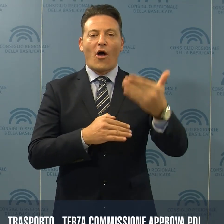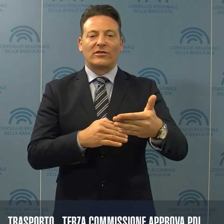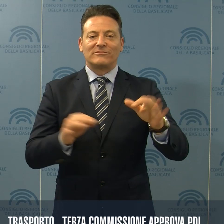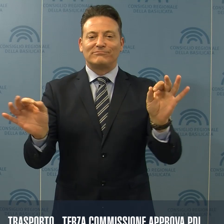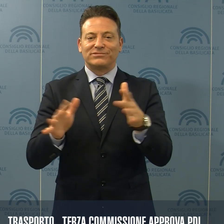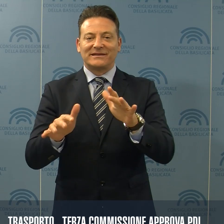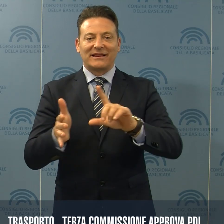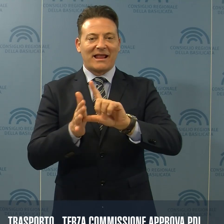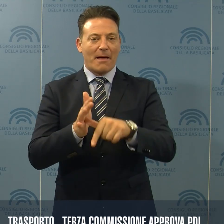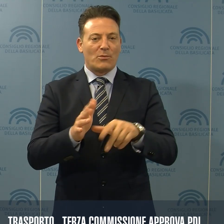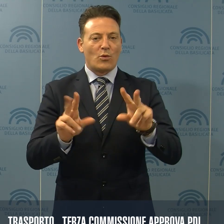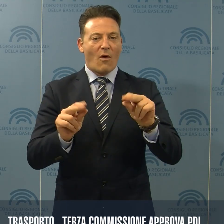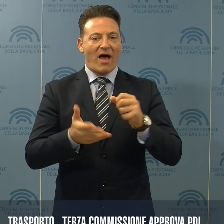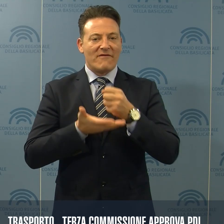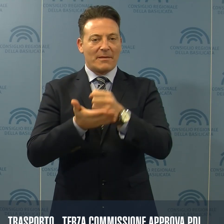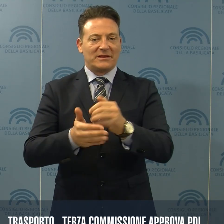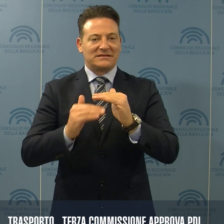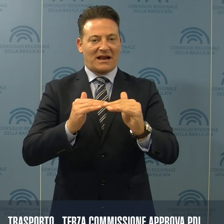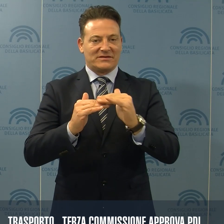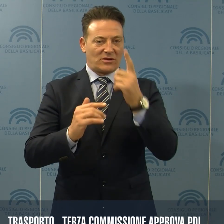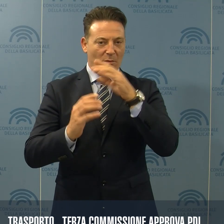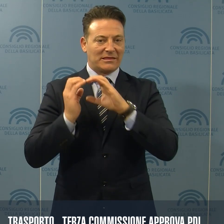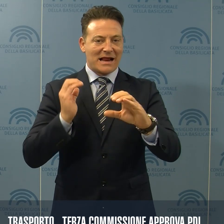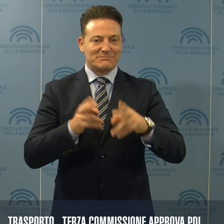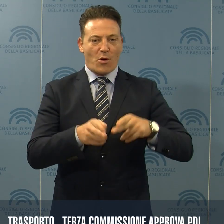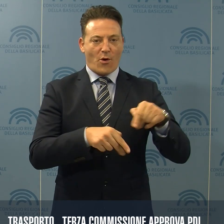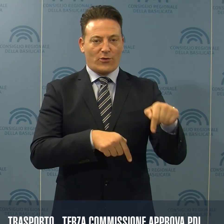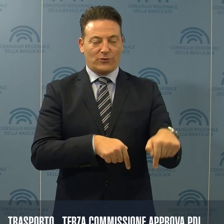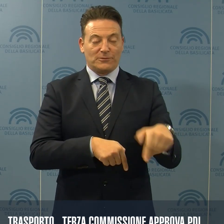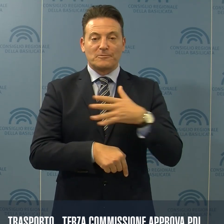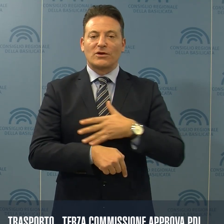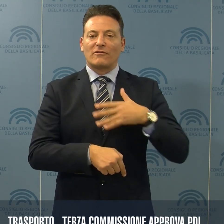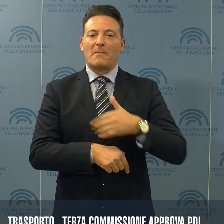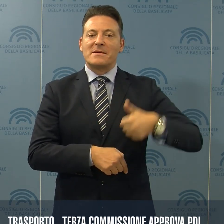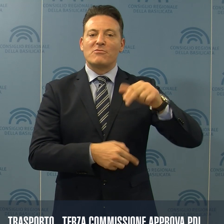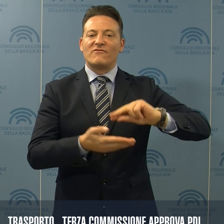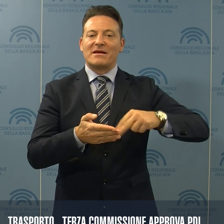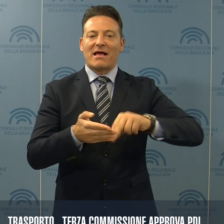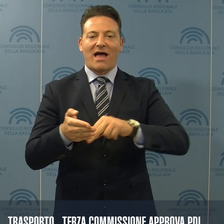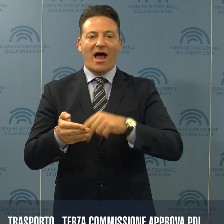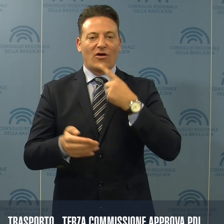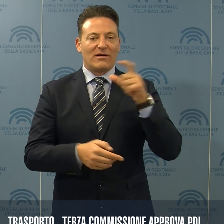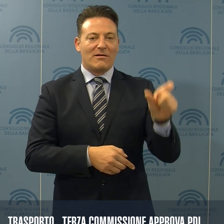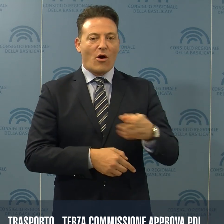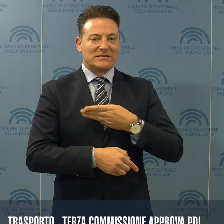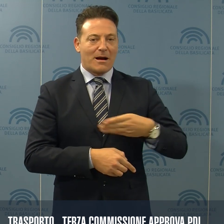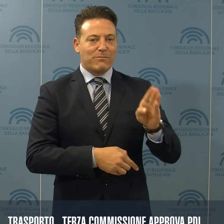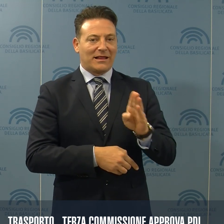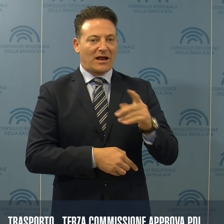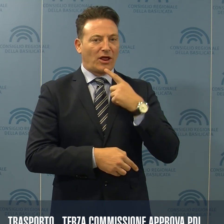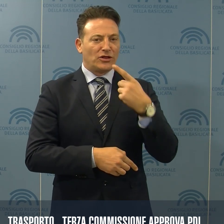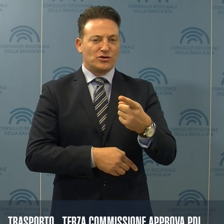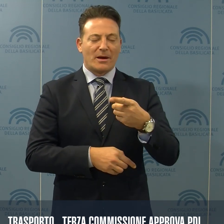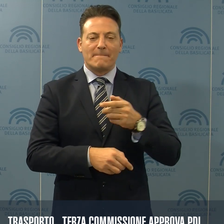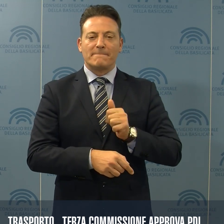coincidente con il nuovo affidamento del servizio di trasporto. Soddisfatto è il primo firmatario bellettieri che mette in risalto